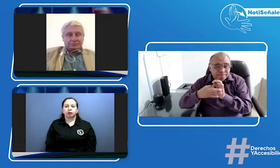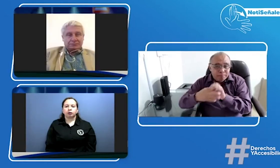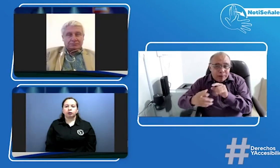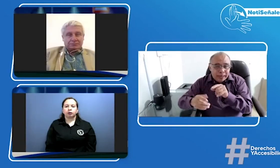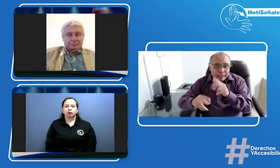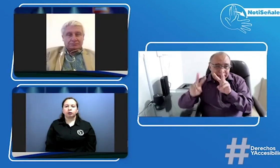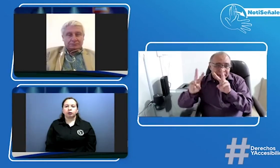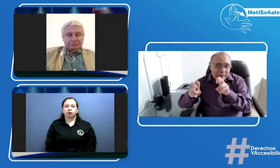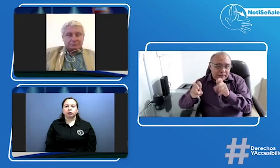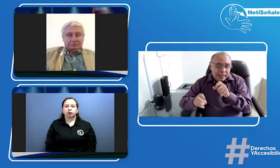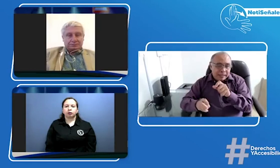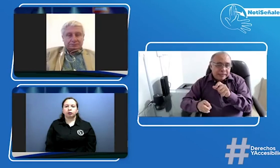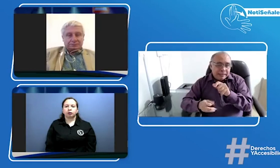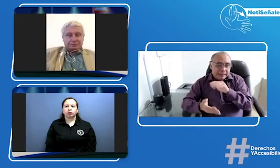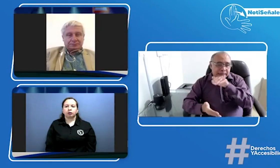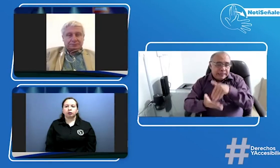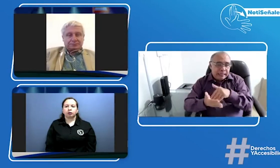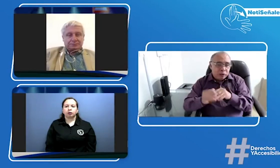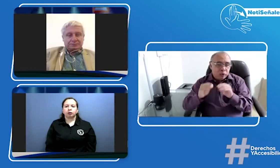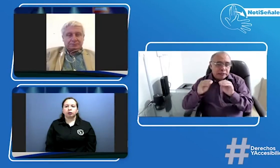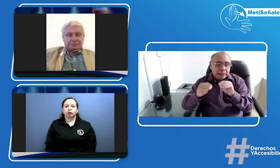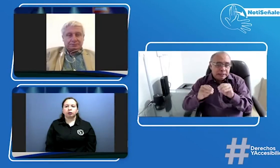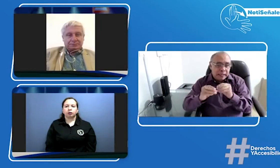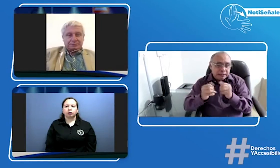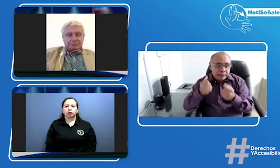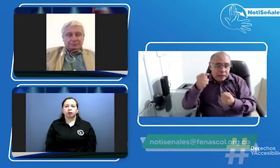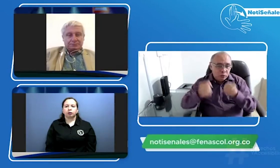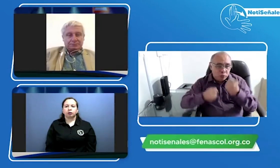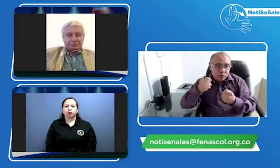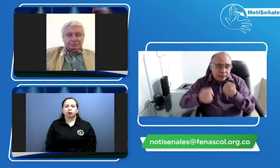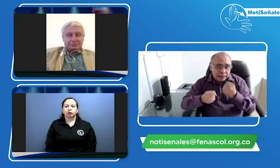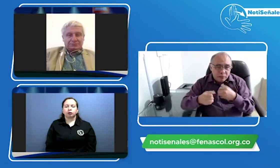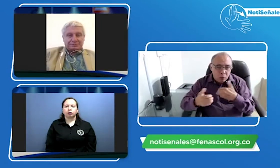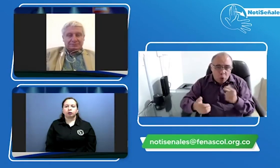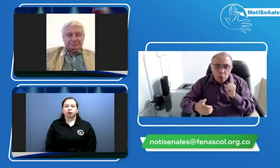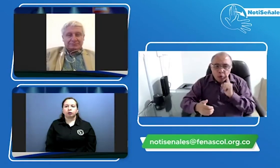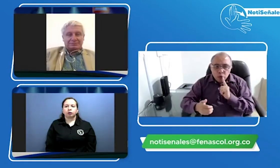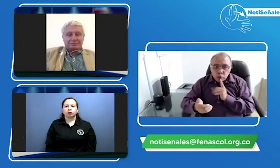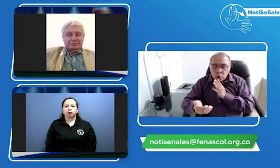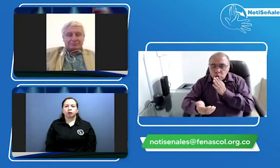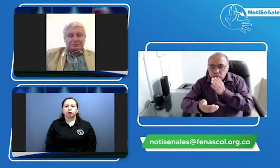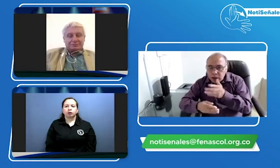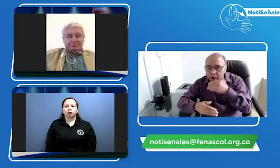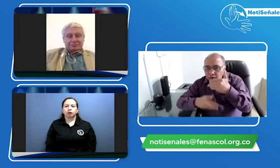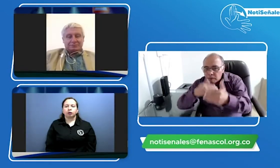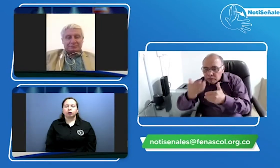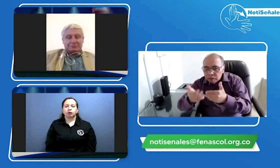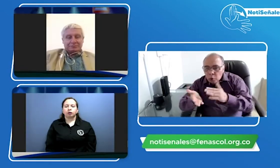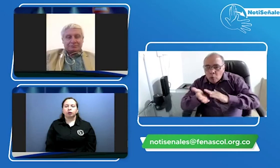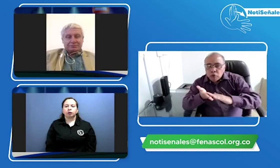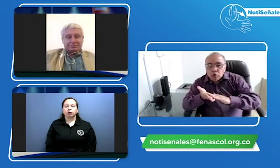doctor Albeiro a mí me gustaría que siguiéramos trabajando a este respecto para que continuemos haciendo acciones